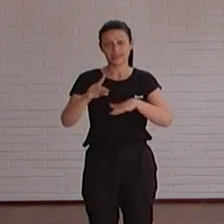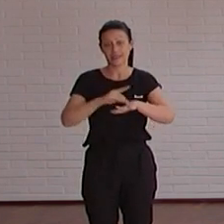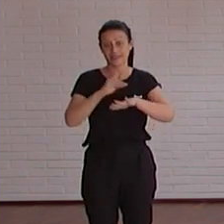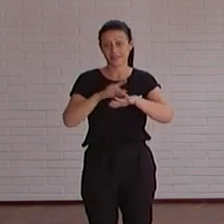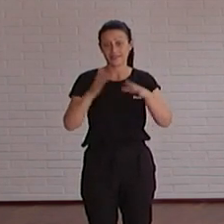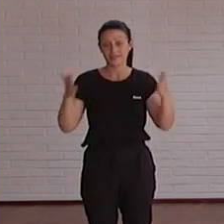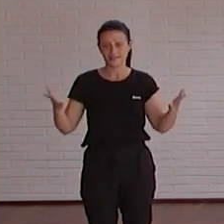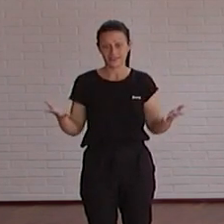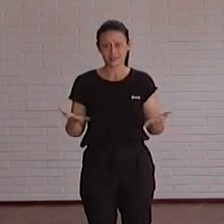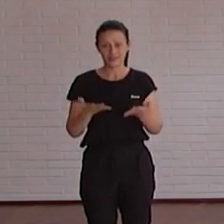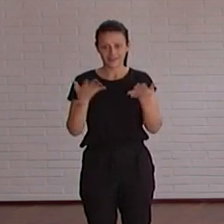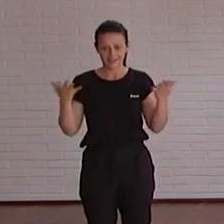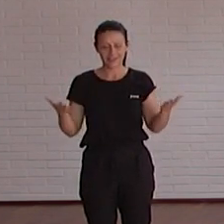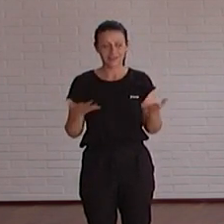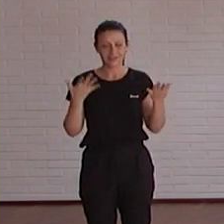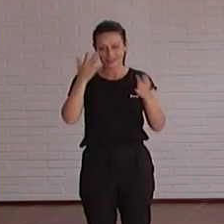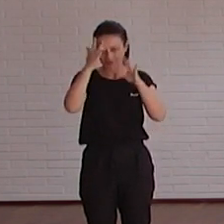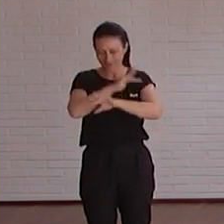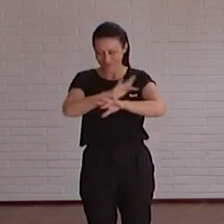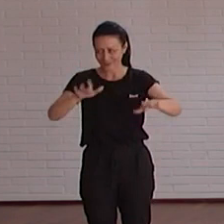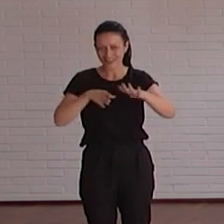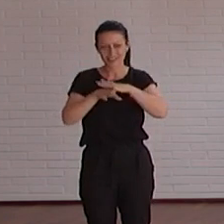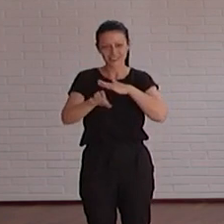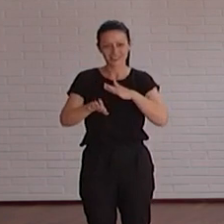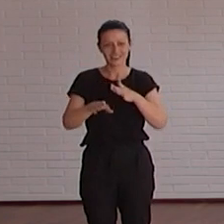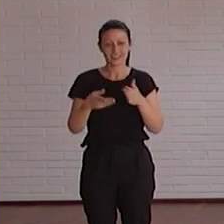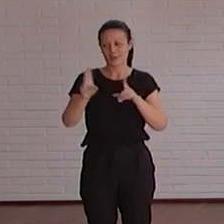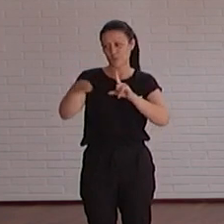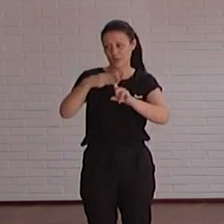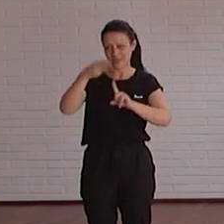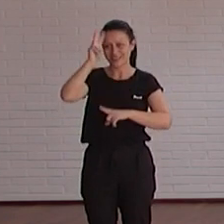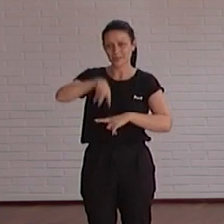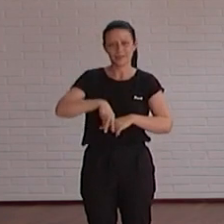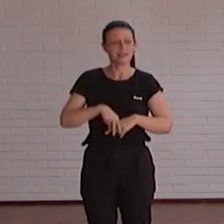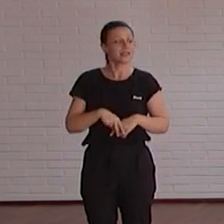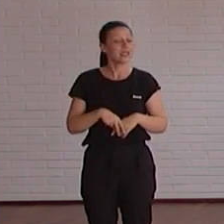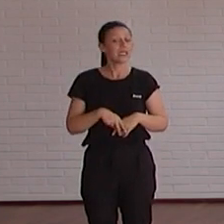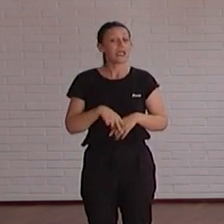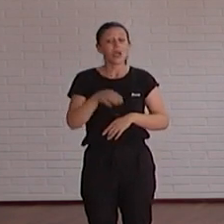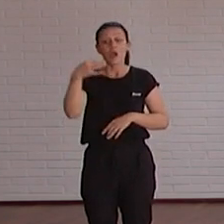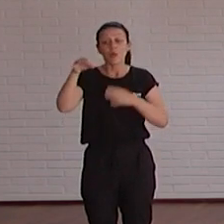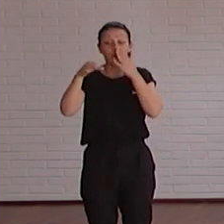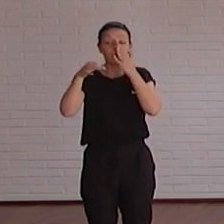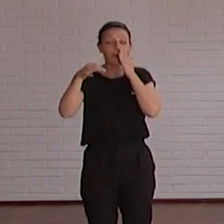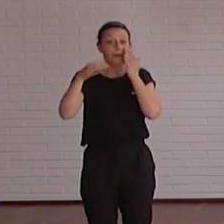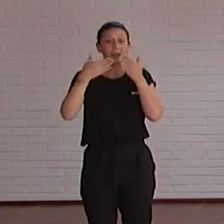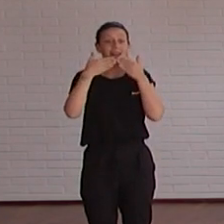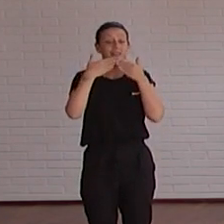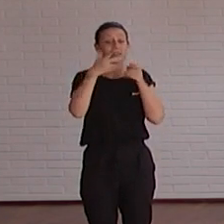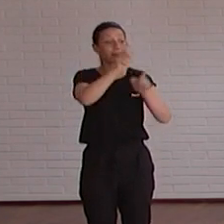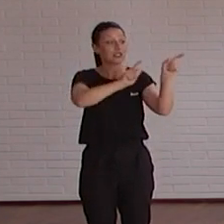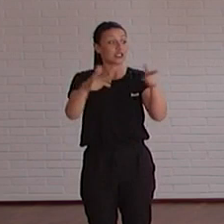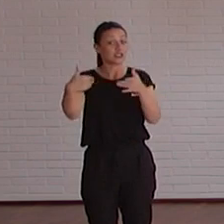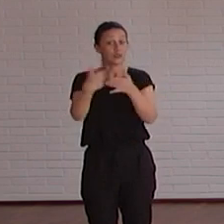para promover la concienciación sobre la accesibilidad digital y accesibilidad web y nada yo simplemente darle las gracias a todas las